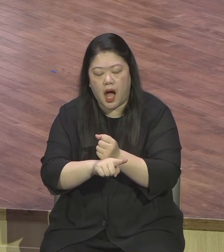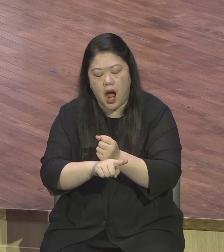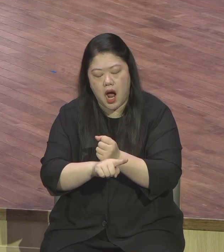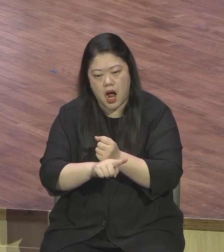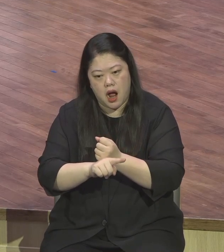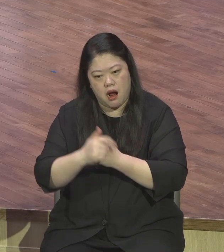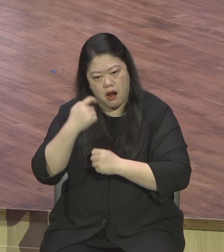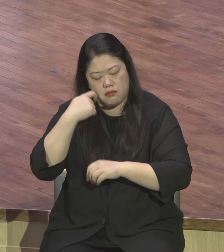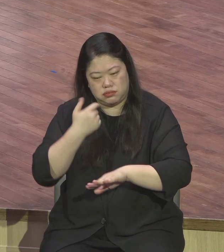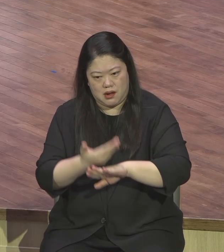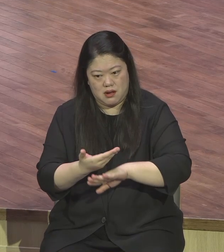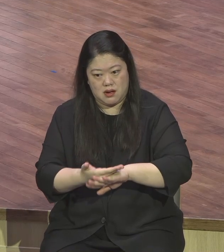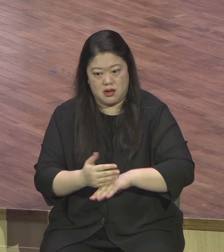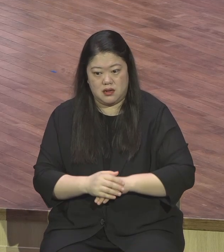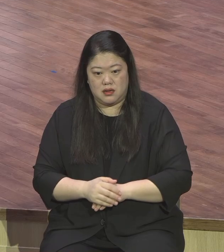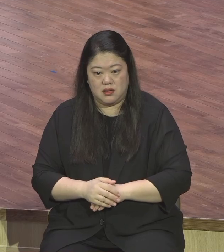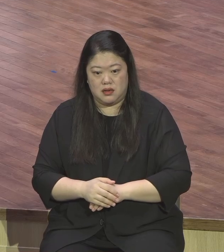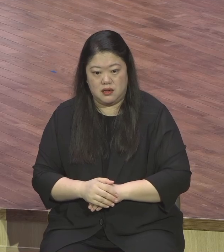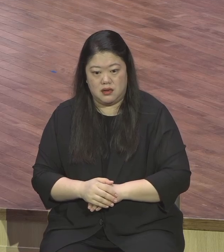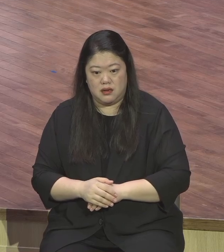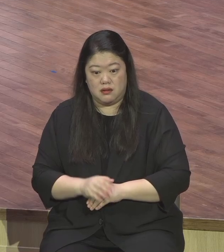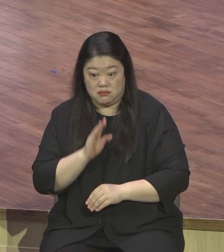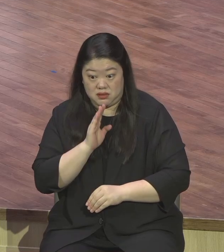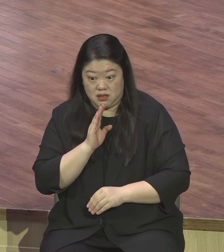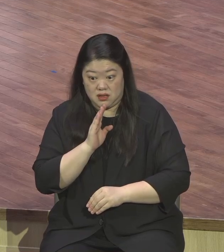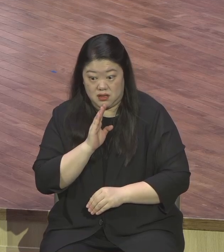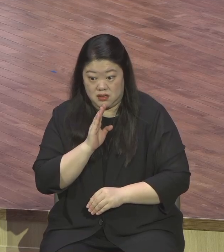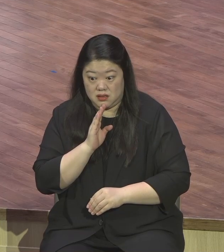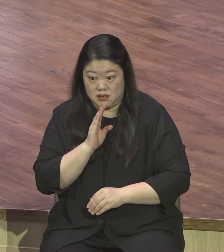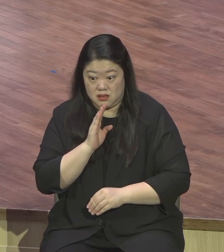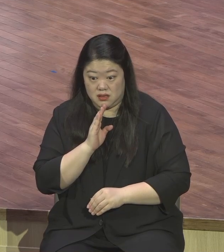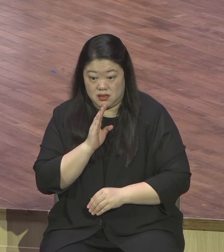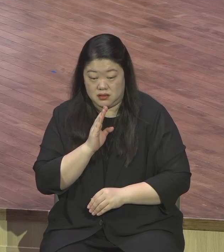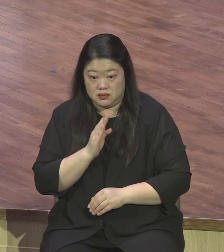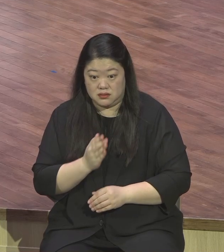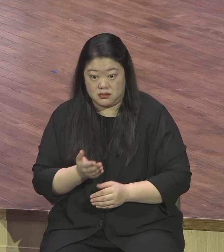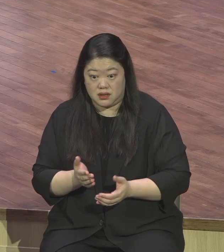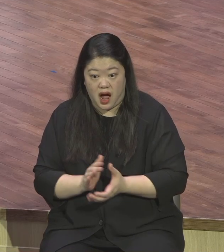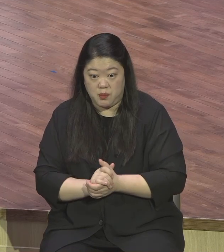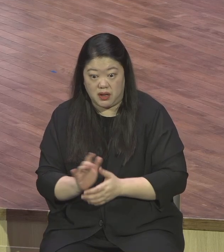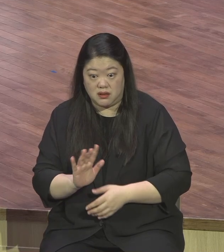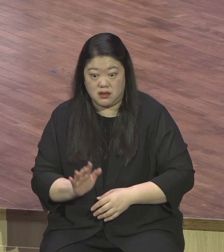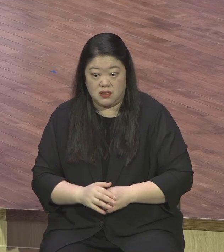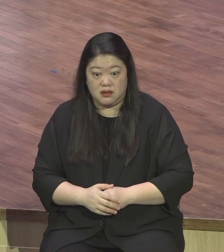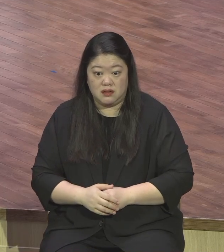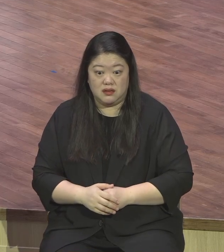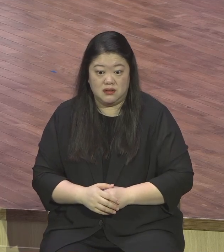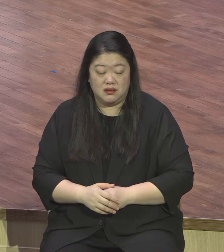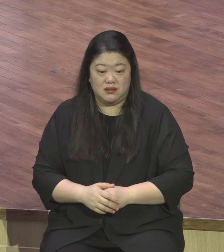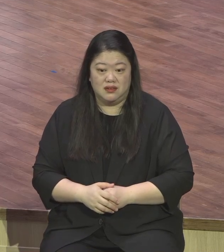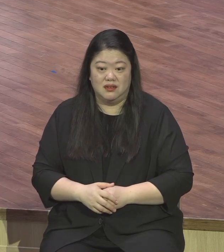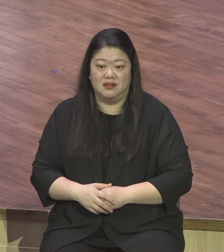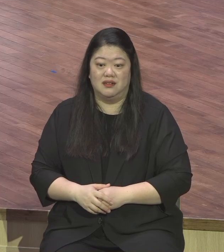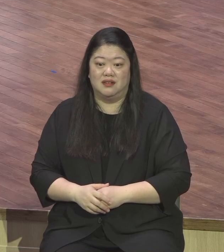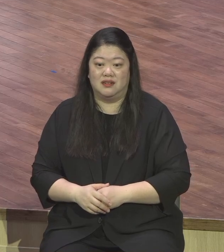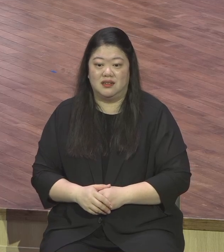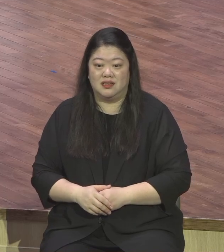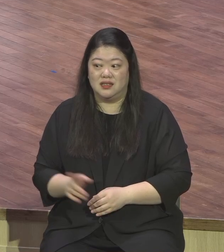세 사람만 들리네 결론 났어요 결론 안 난 사람은 표가 납니다 문제